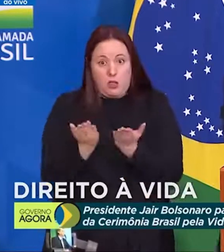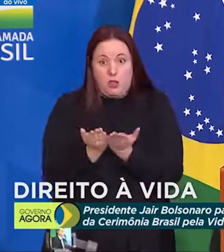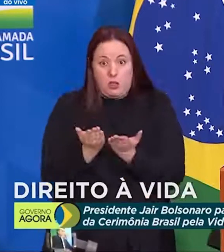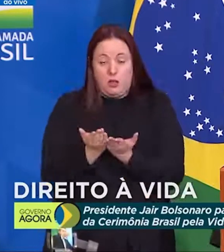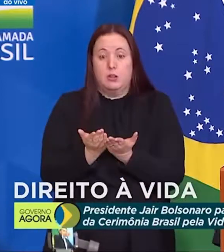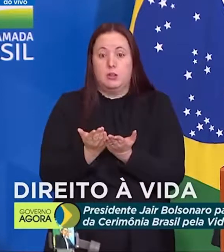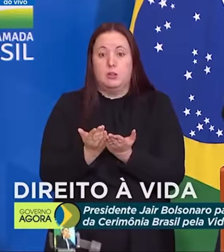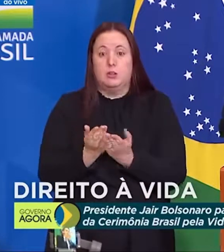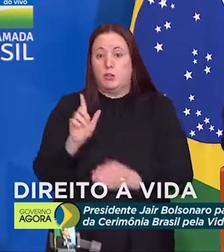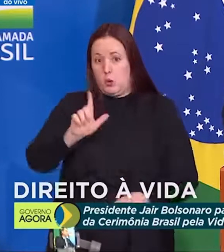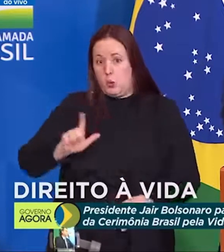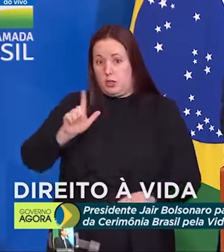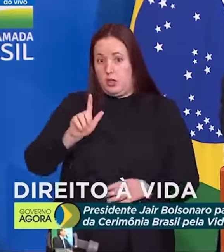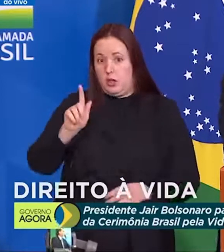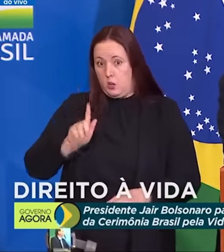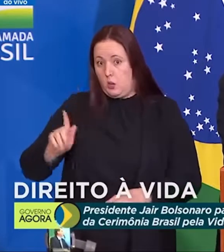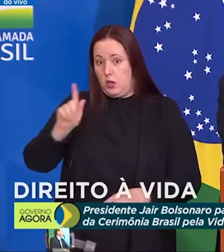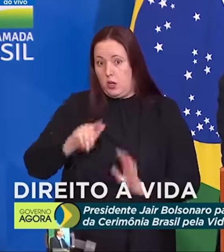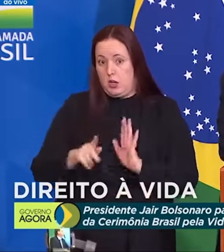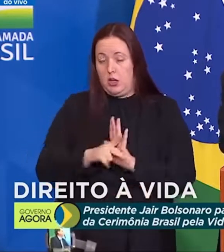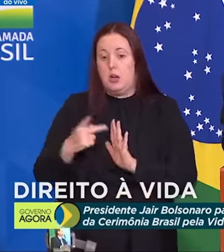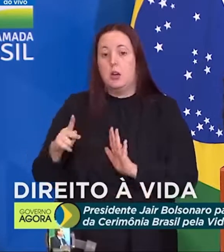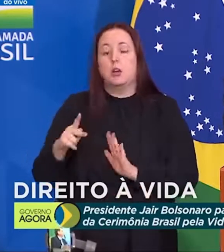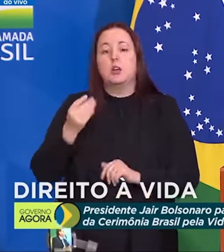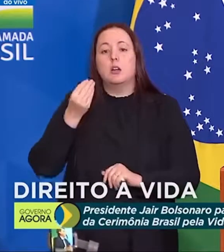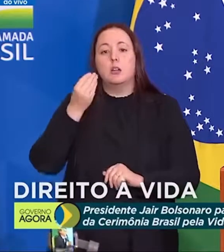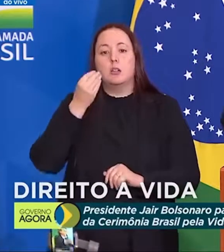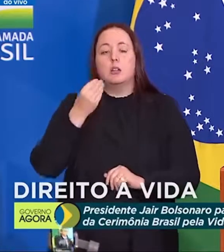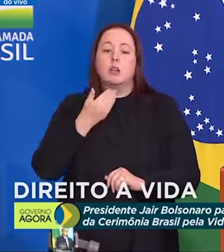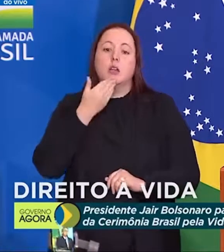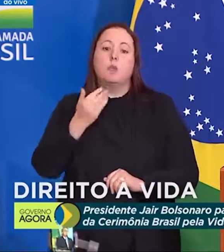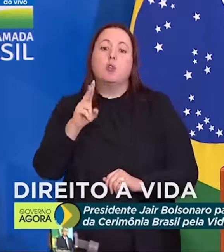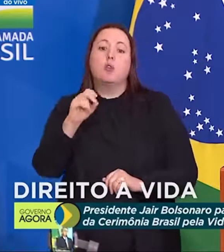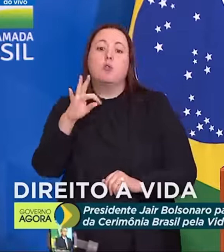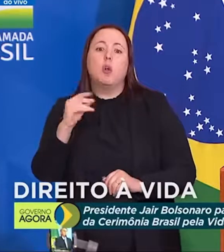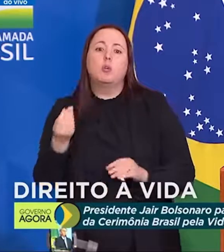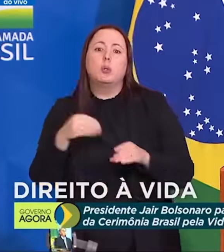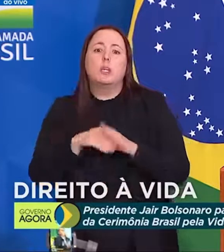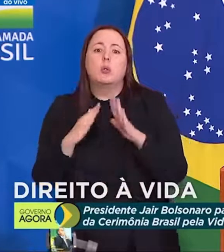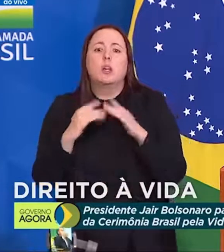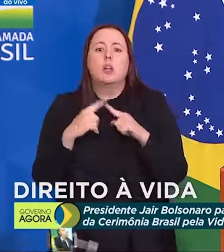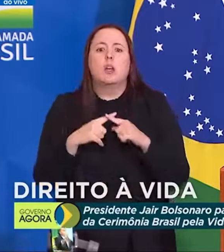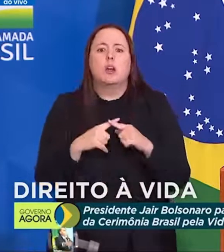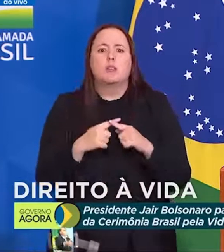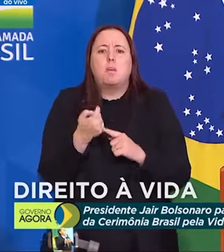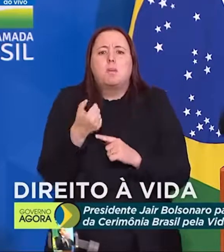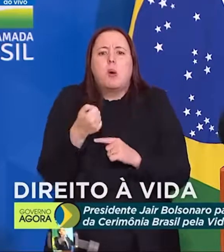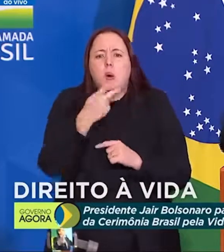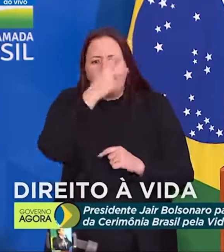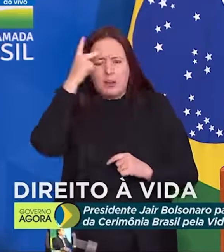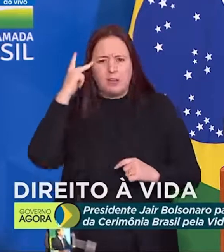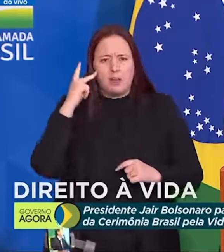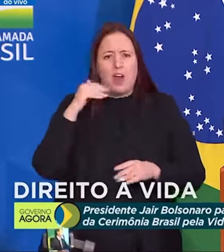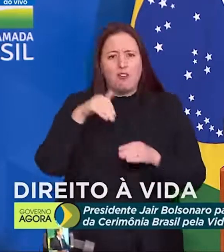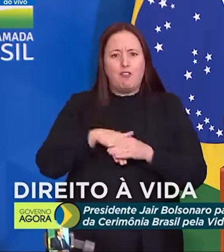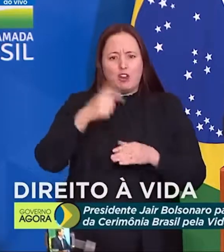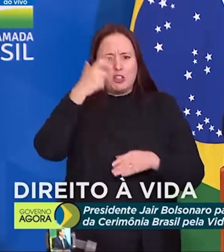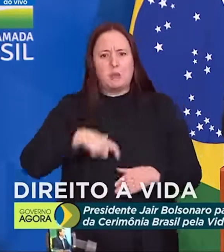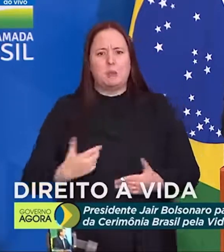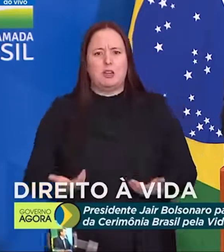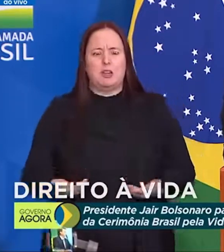de Lusiana, Goiás, que pediu votos em uma pequena igreja para a meia dúzia de pessoas. Vote em mim.